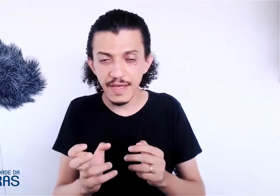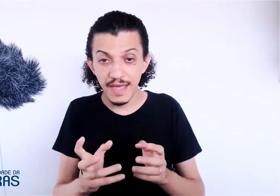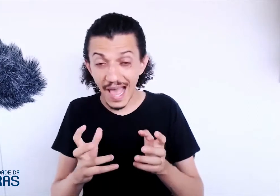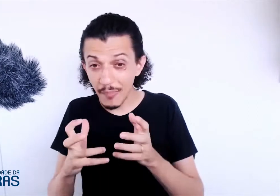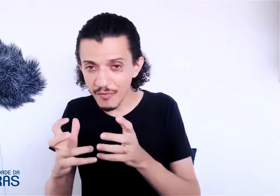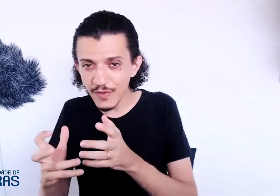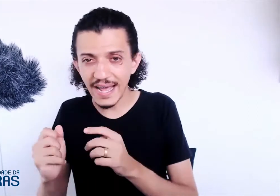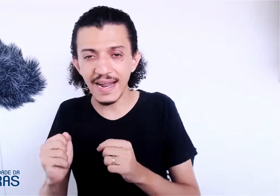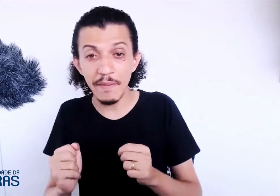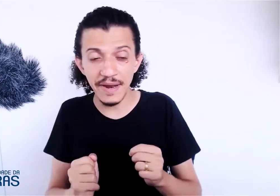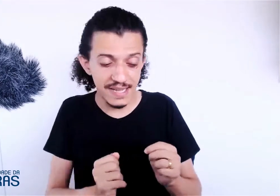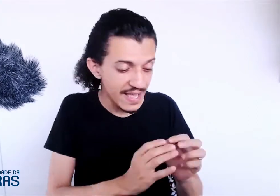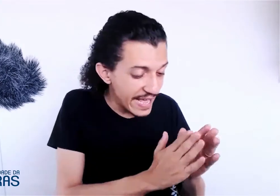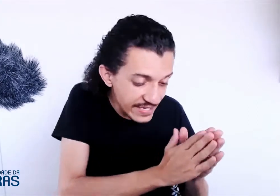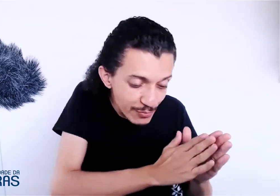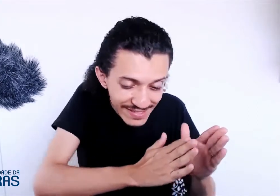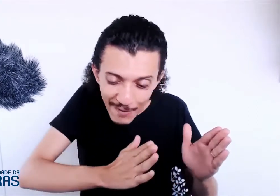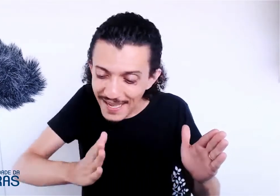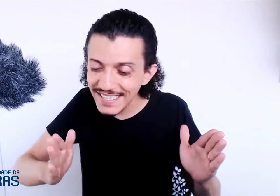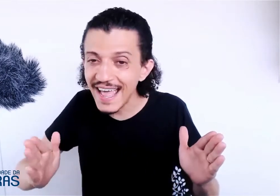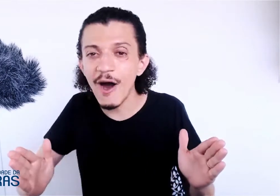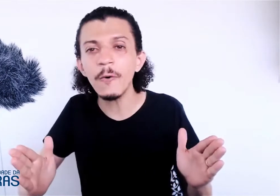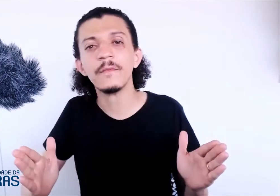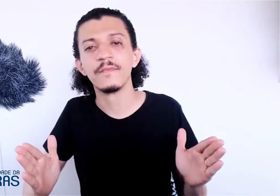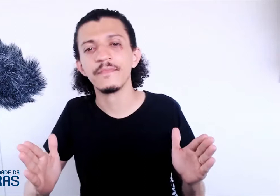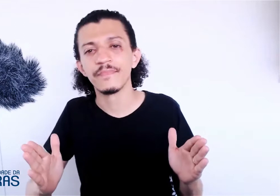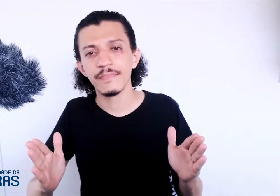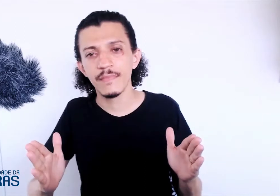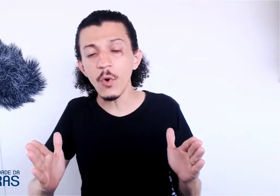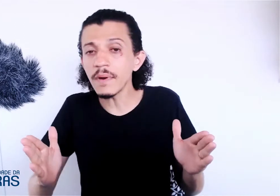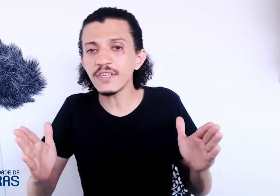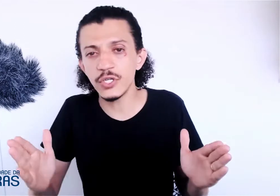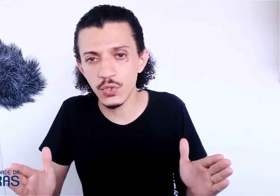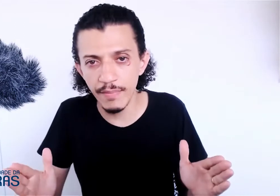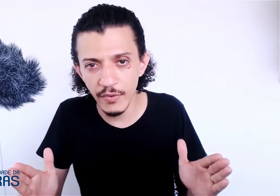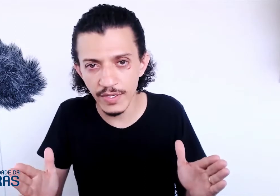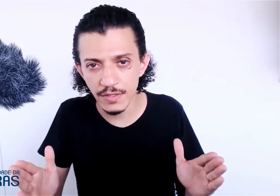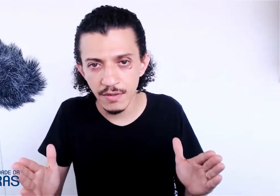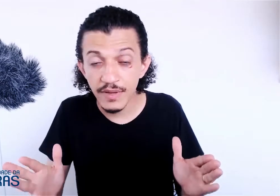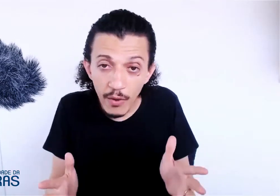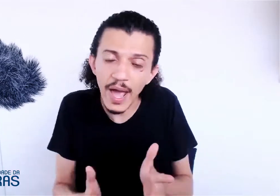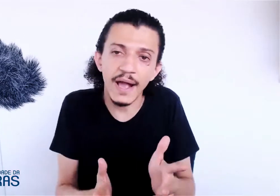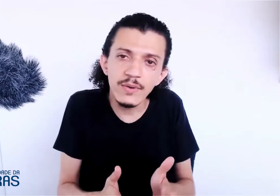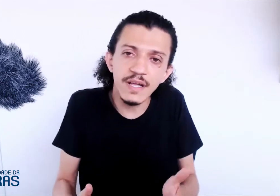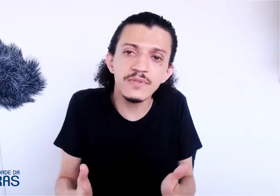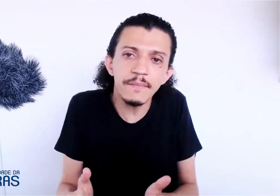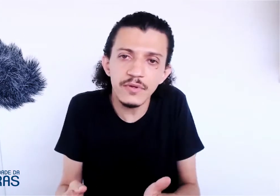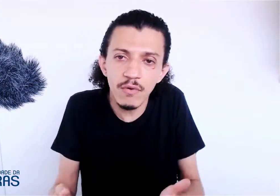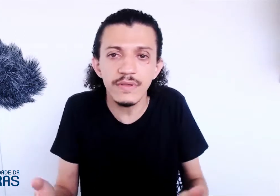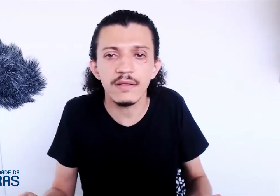e aprofundar na Libras, existe uma sequência ideal. Como que a gente descobriu isso? Porque eu e Raquel estamos o tempo todo em contato